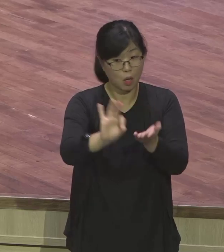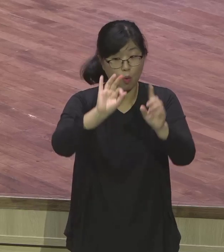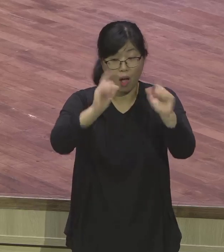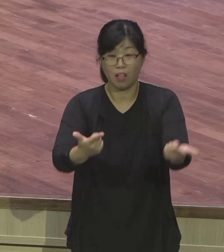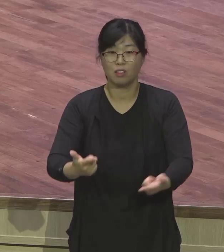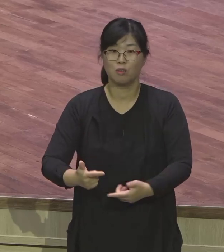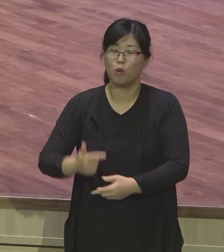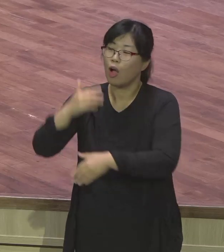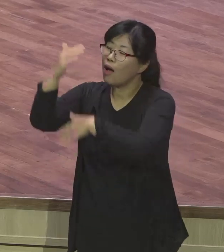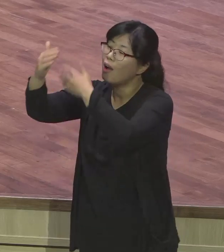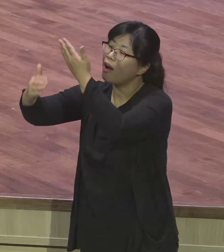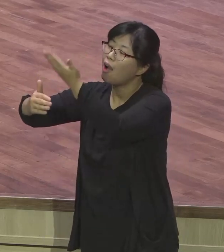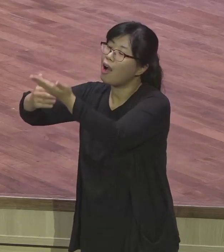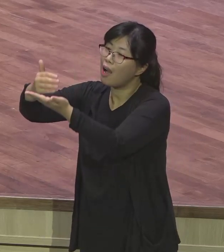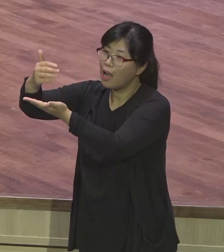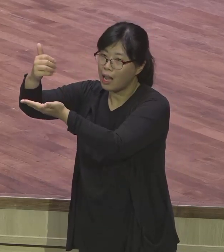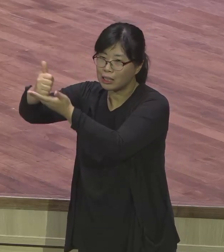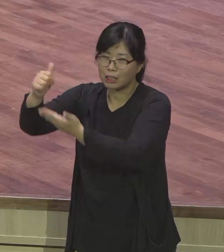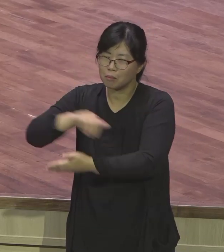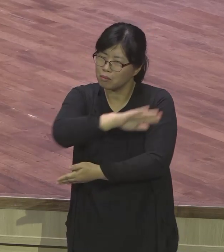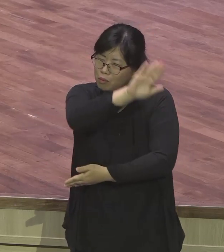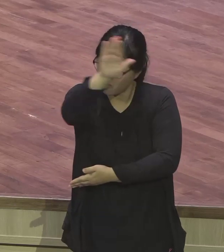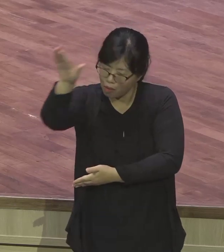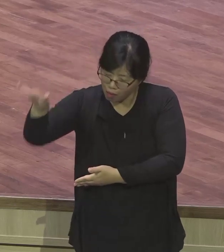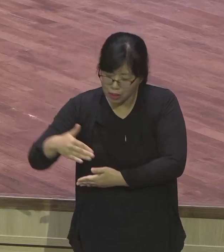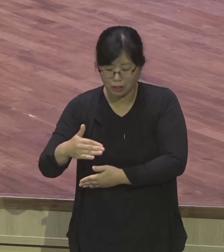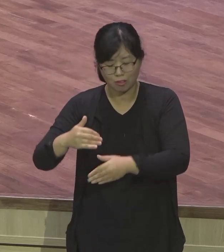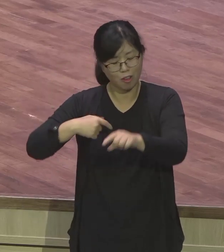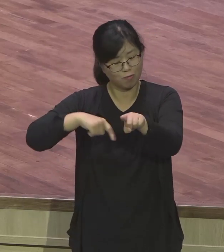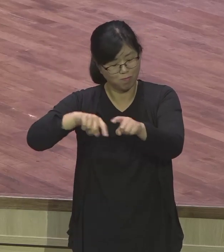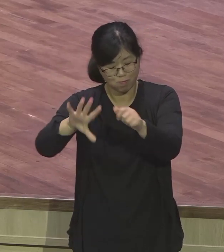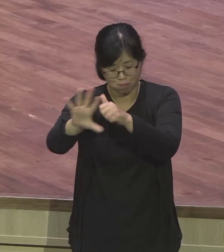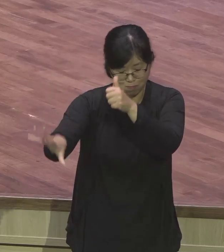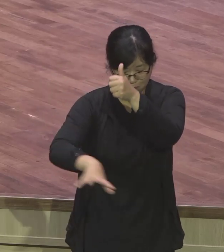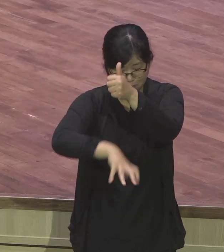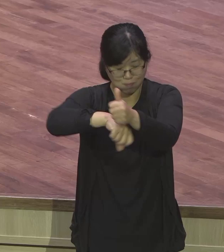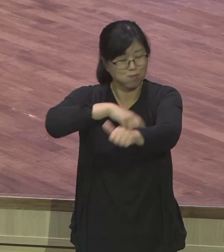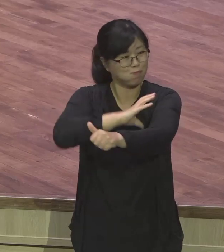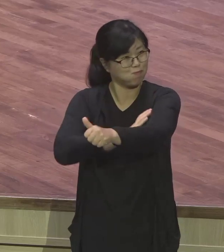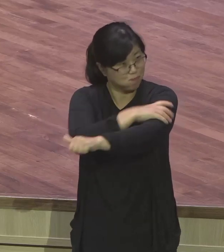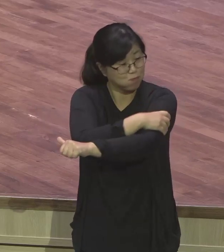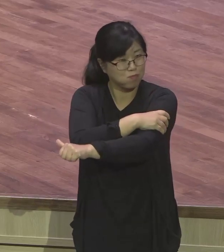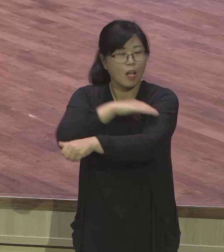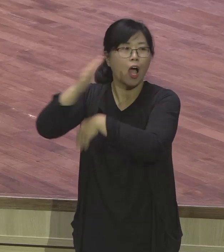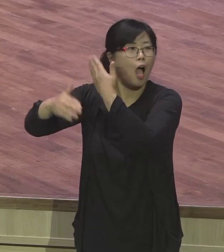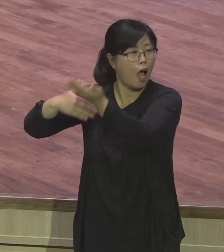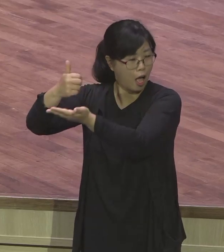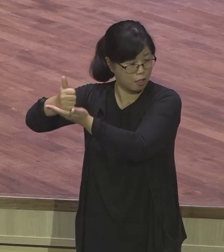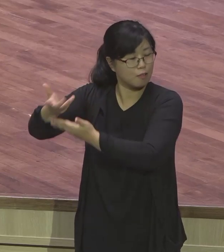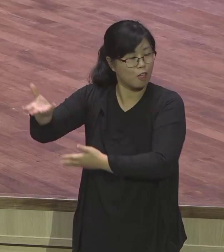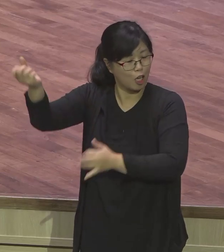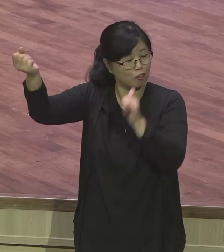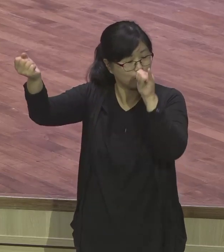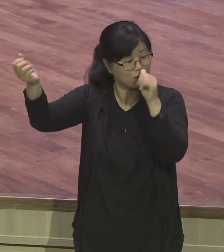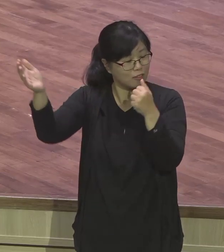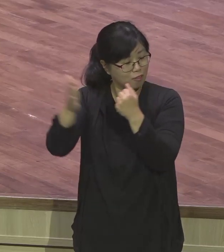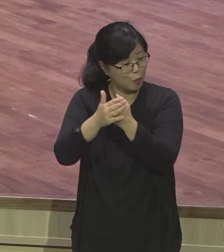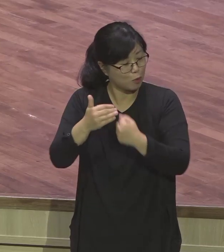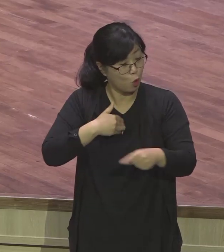모든 것을 주권하시는 분이다. 모든 것을 하나님이 먼저 나와야 된다 말이에요. 내가 잘났어요. 내가